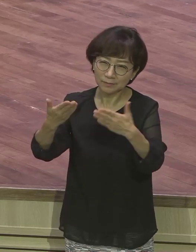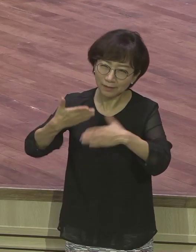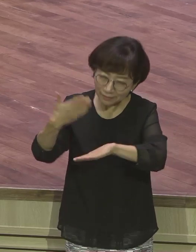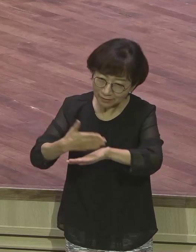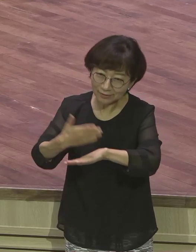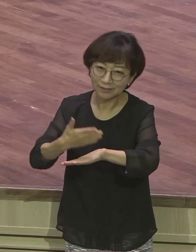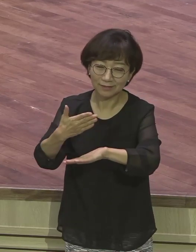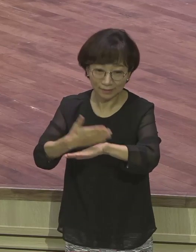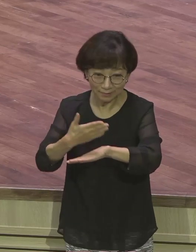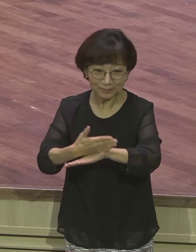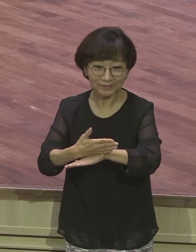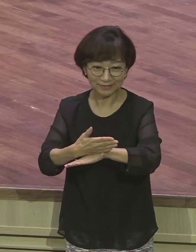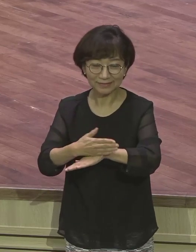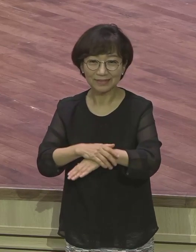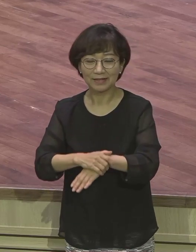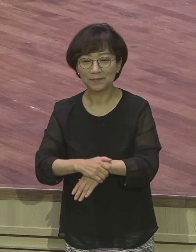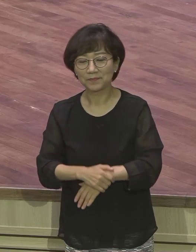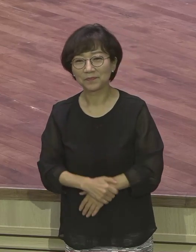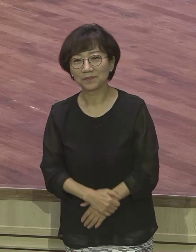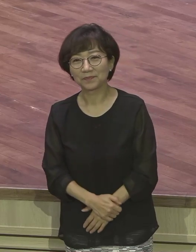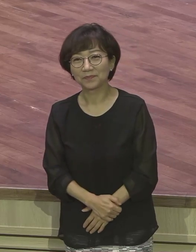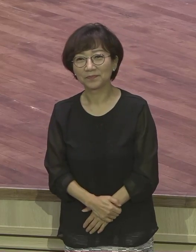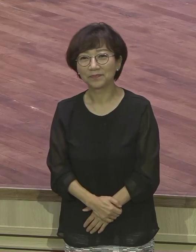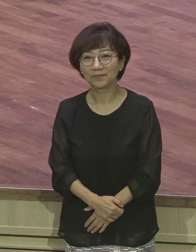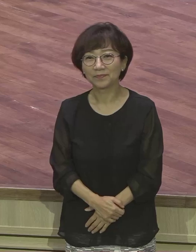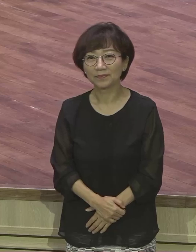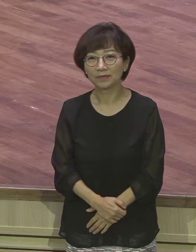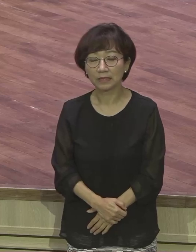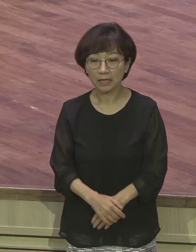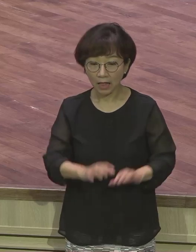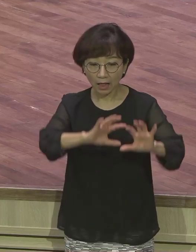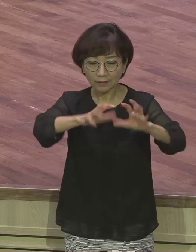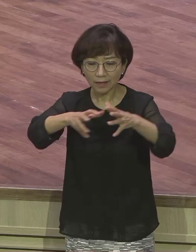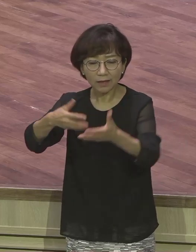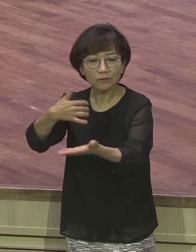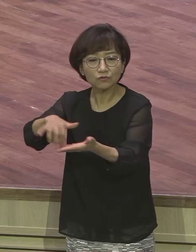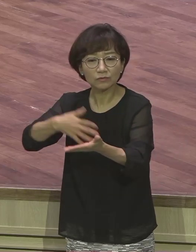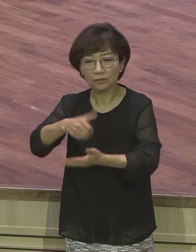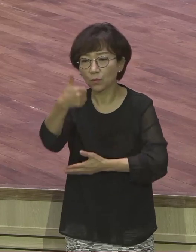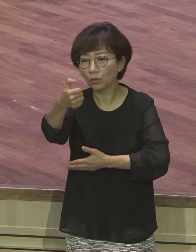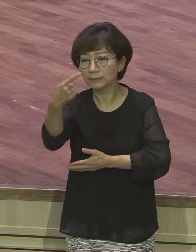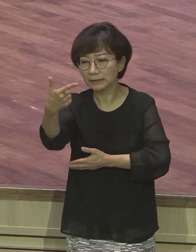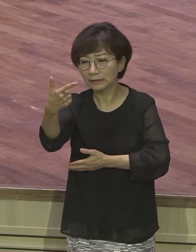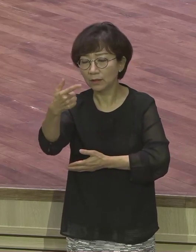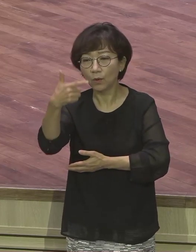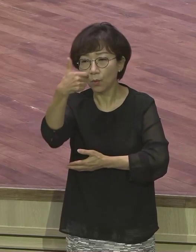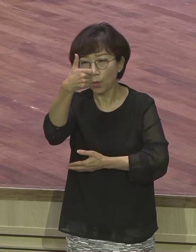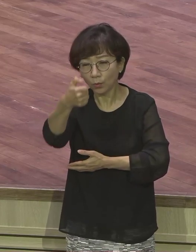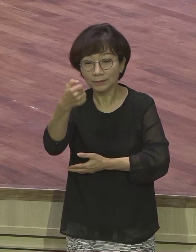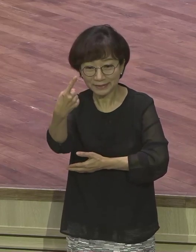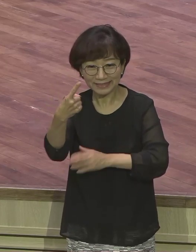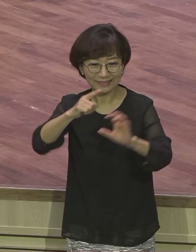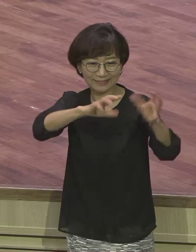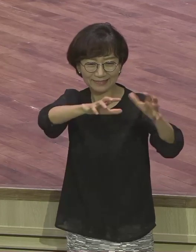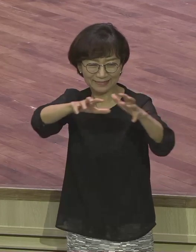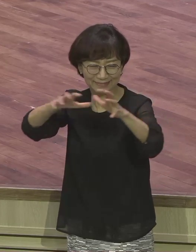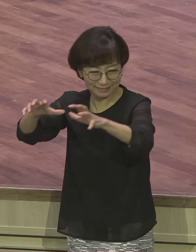고백하고 들었어요. 51개국. 51개국에서 참석했어요. 디르대.